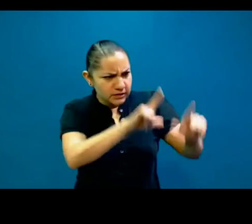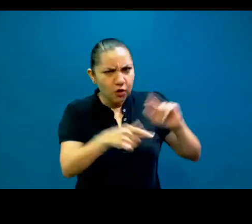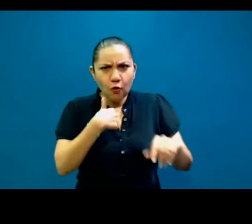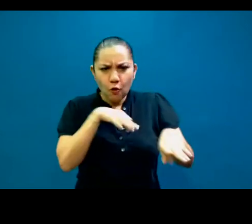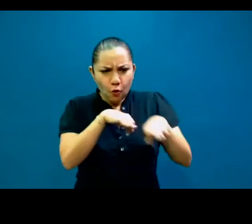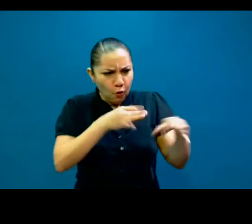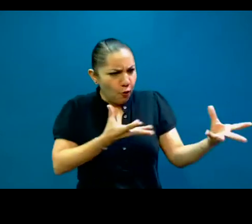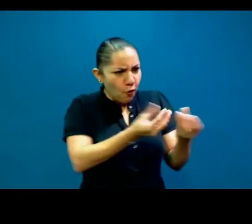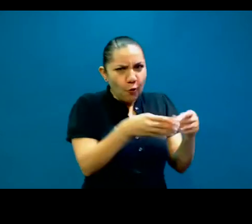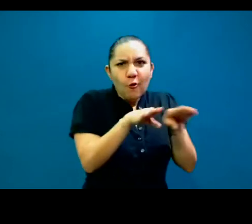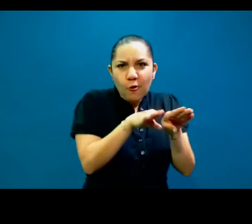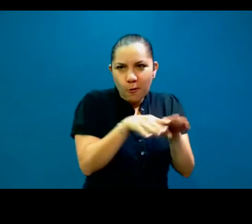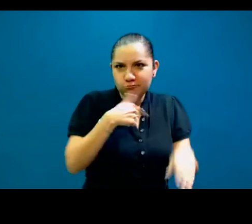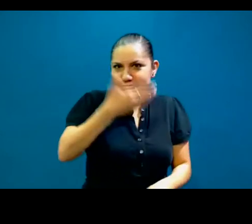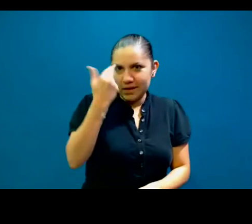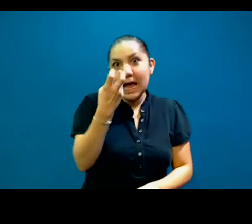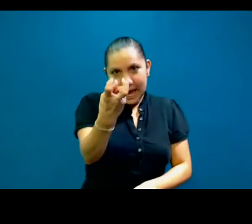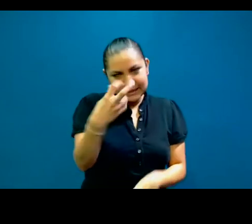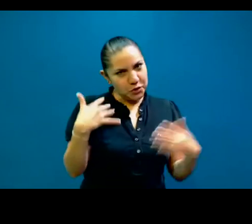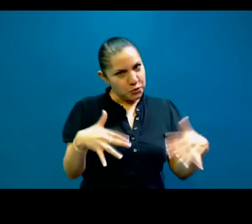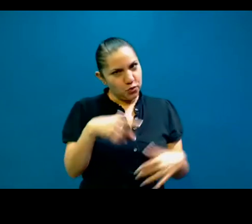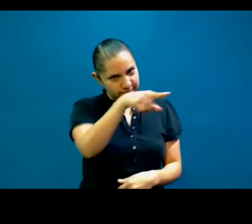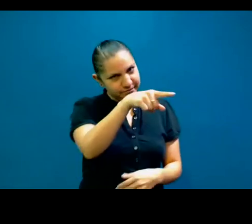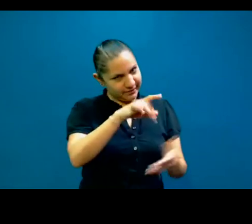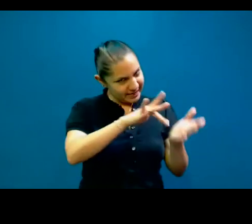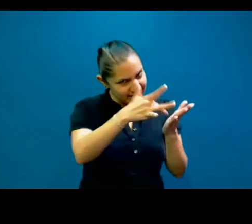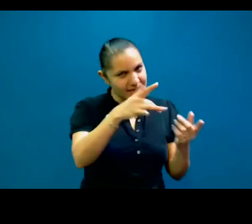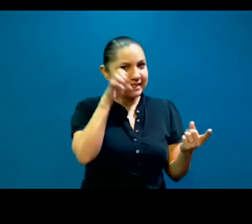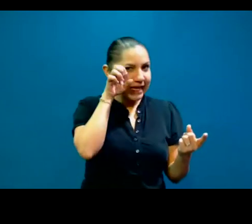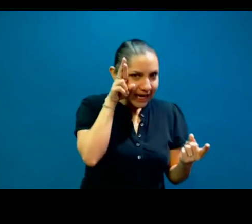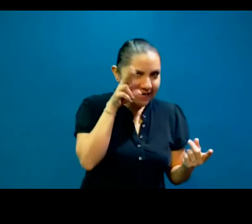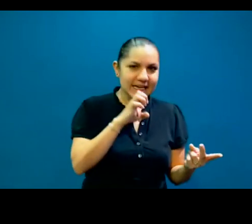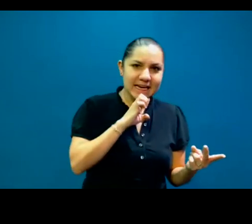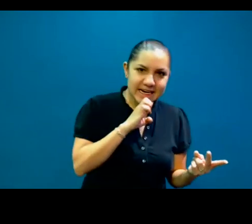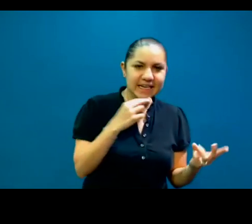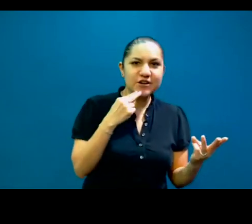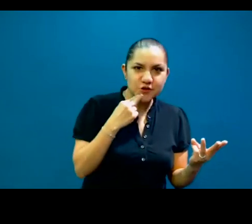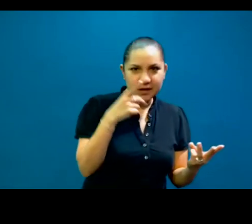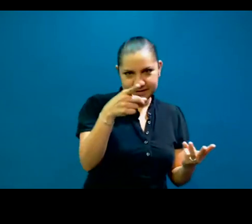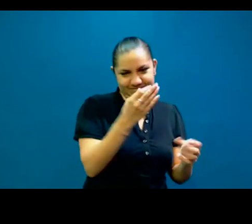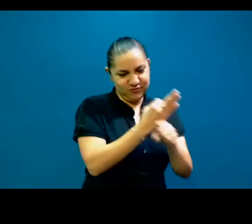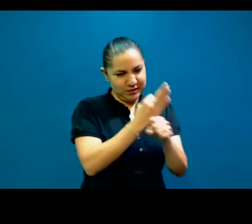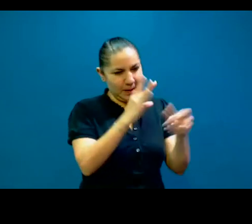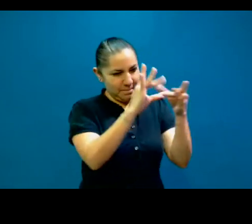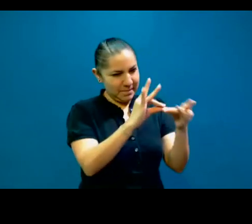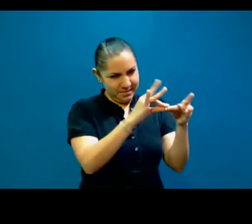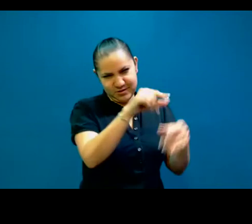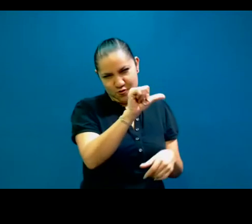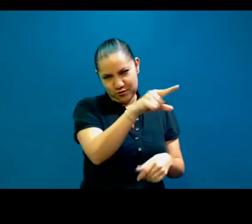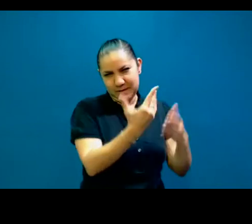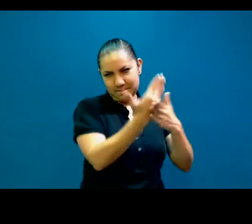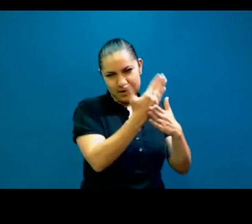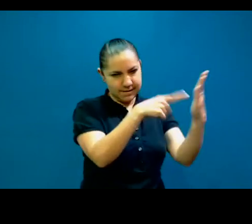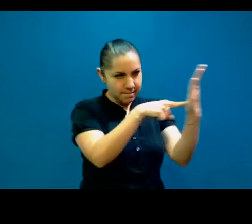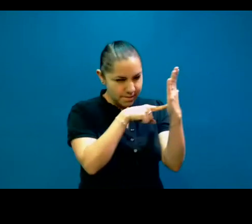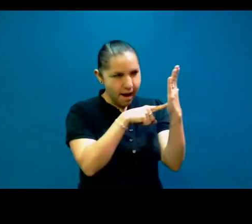señas, entonces por eso les agradecemos muchísimo Erick, Erika y Noé, que nos hayan dedicado este ratito en su mañana para educarnos un poquito,